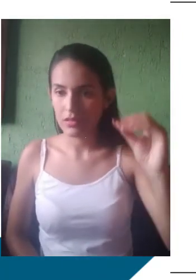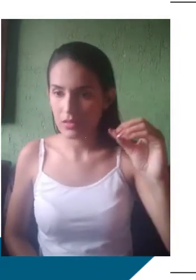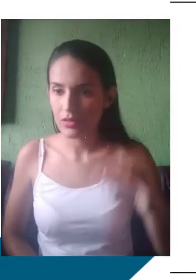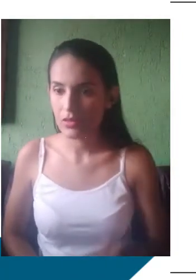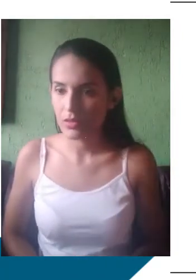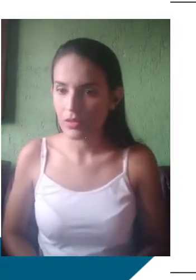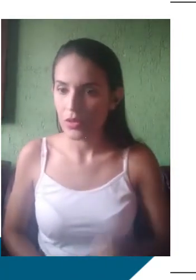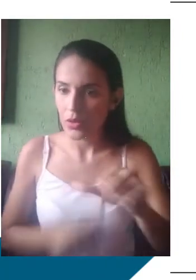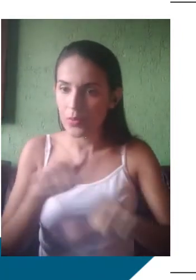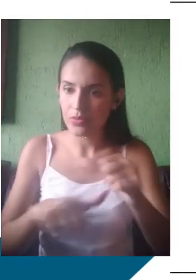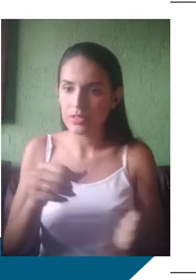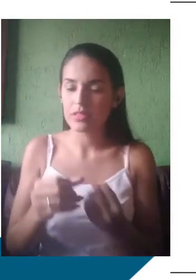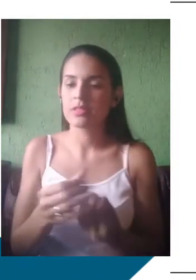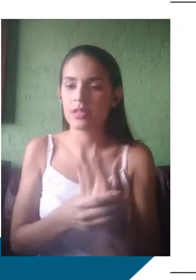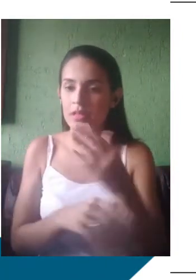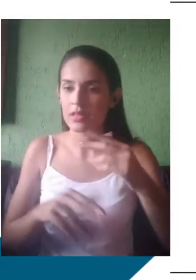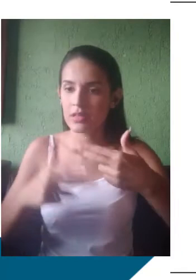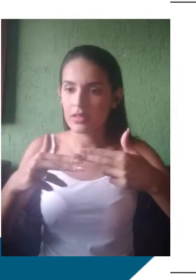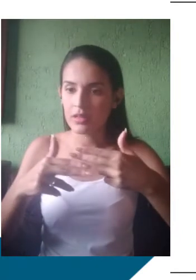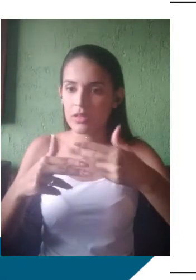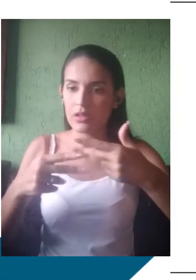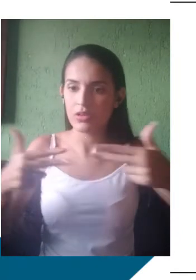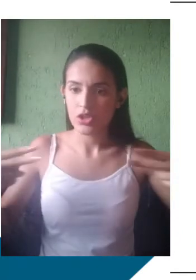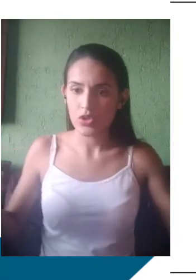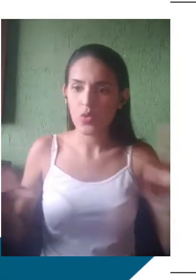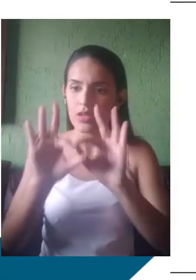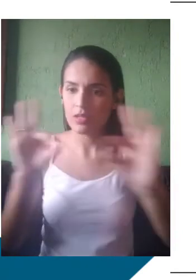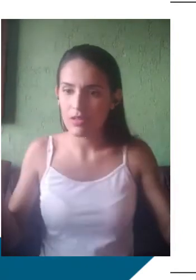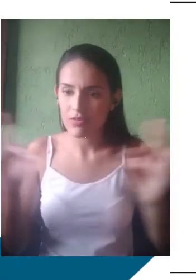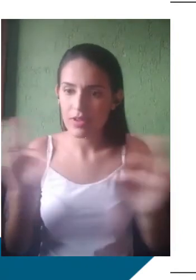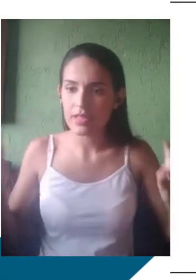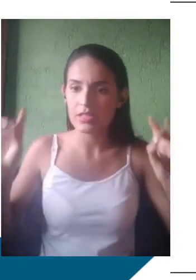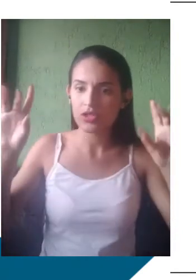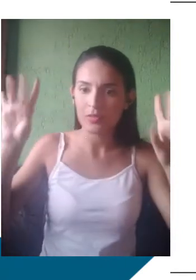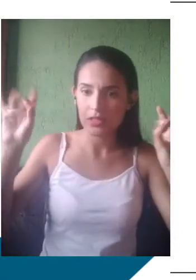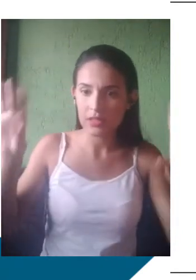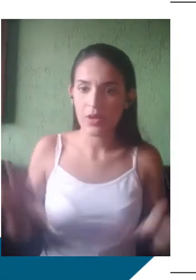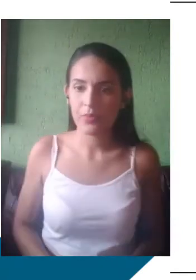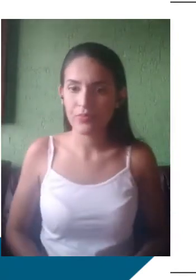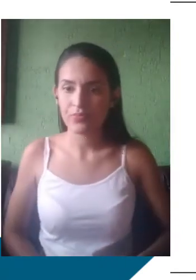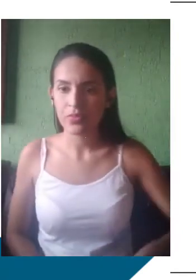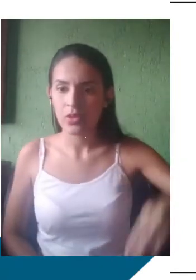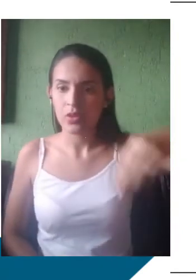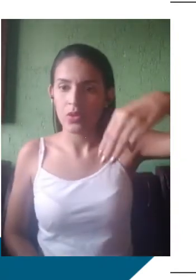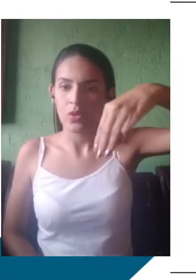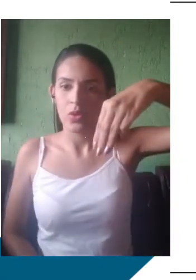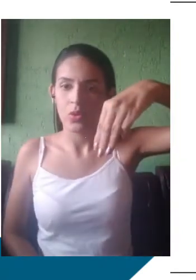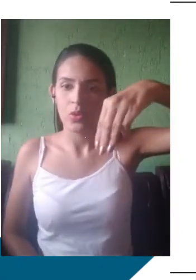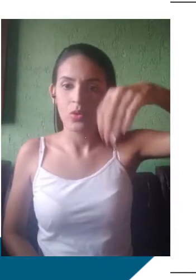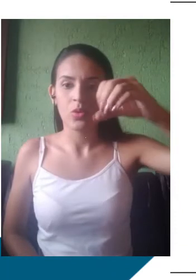além de ser usado por uma faixa etária, também revela uma questão social, né? Se vem da periferia, se